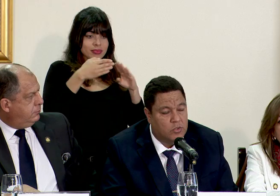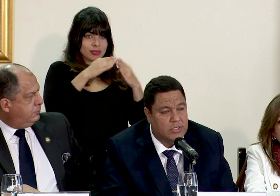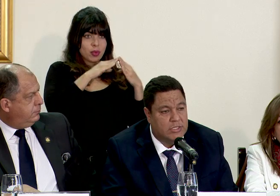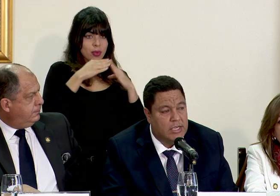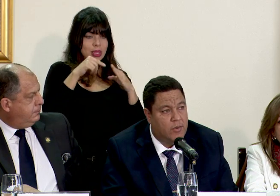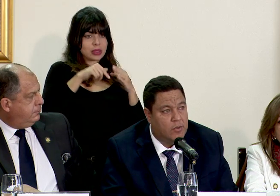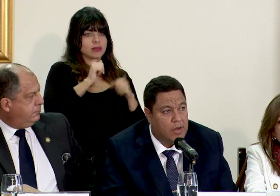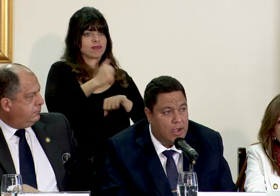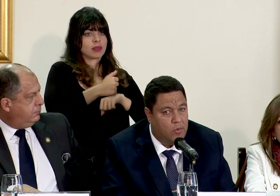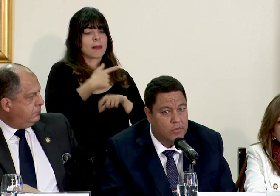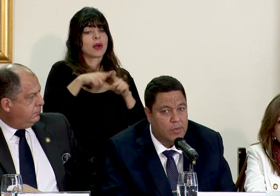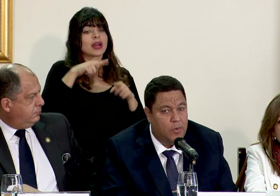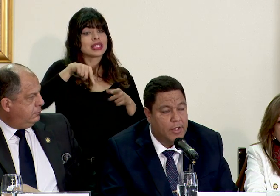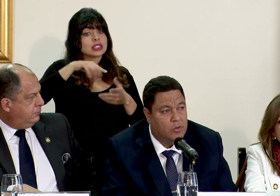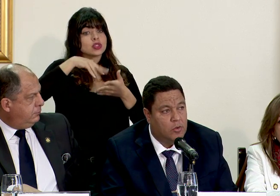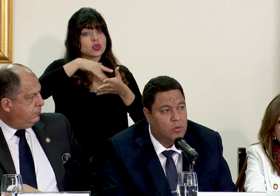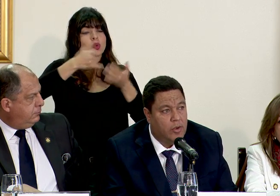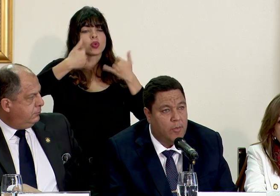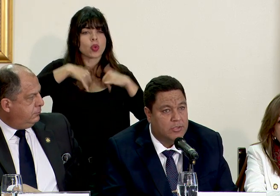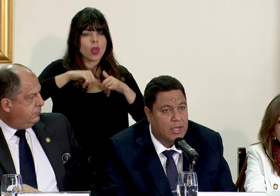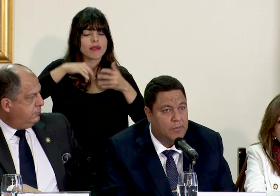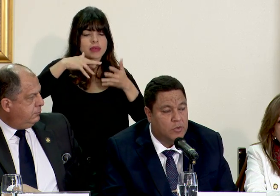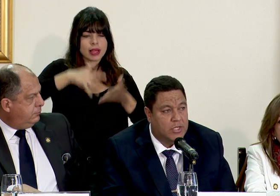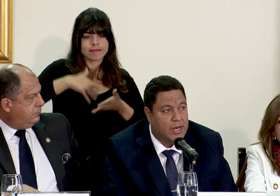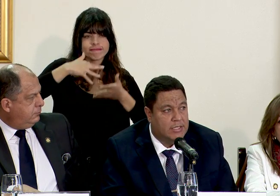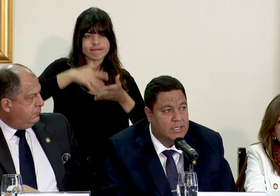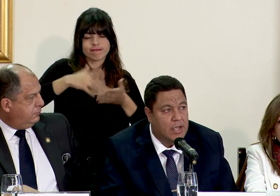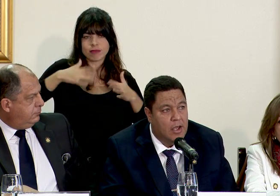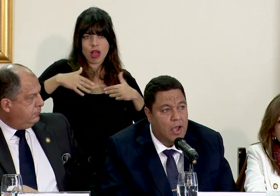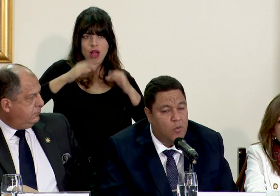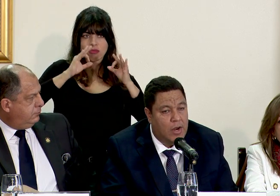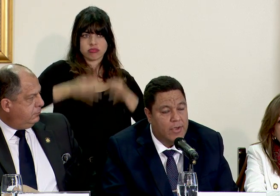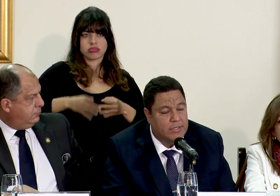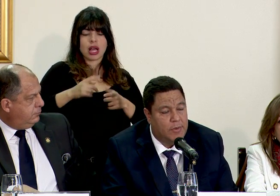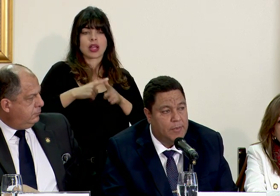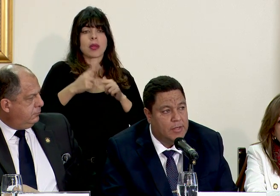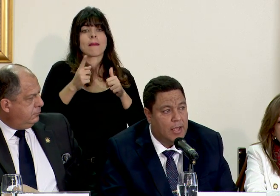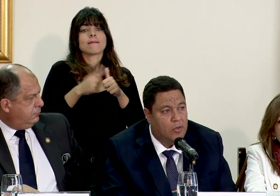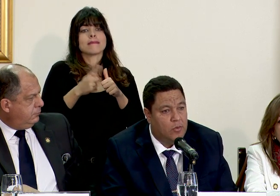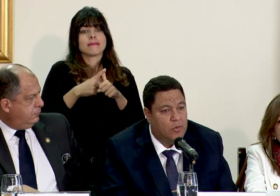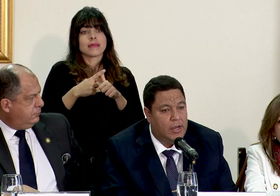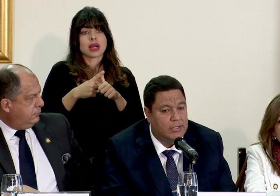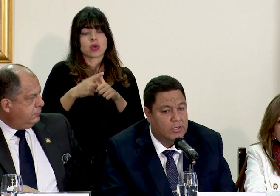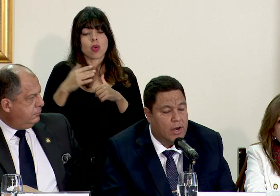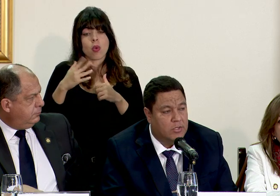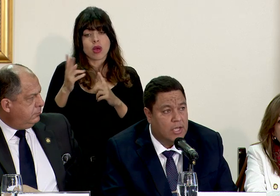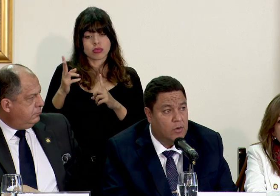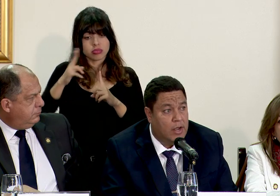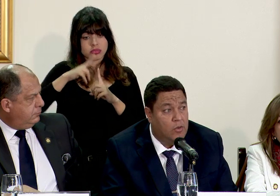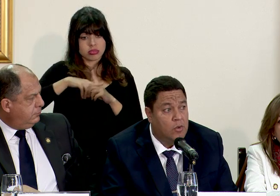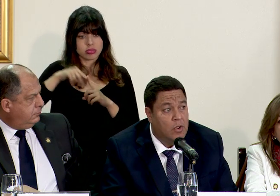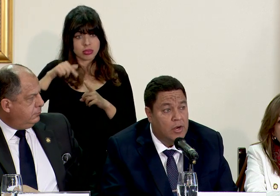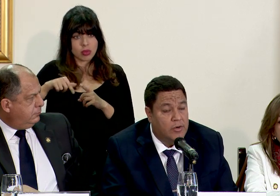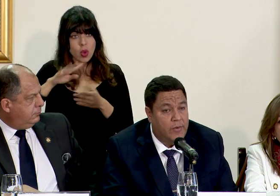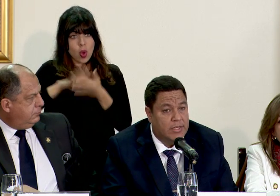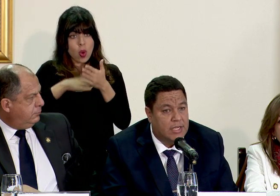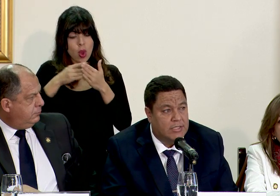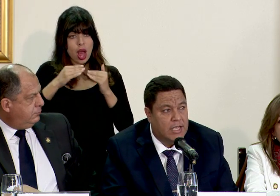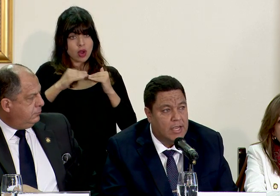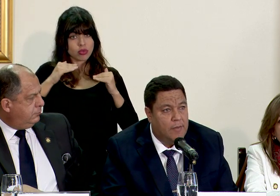son estudios que se están llevando a cabo de momento lo que vamos a proceder es a una vez implementado este horario escalonado